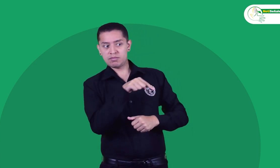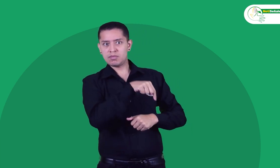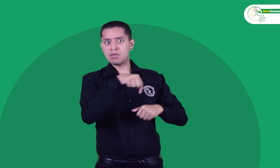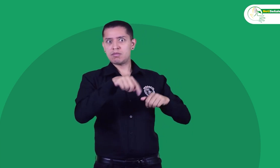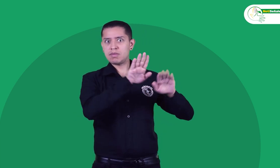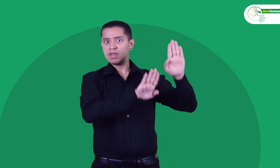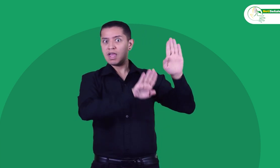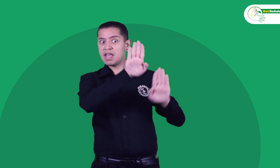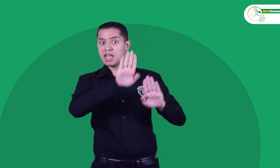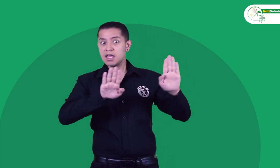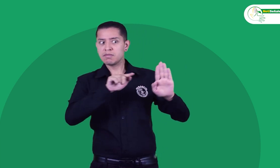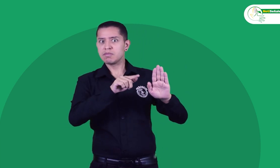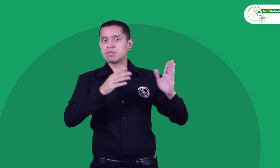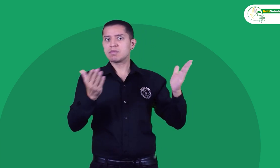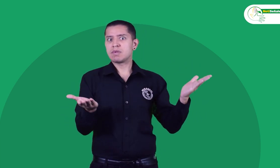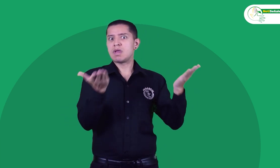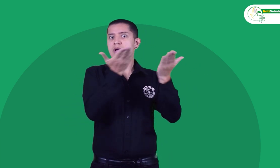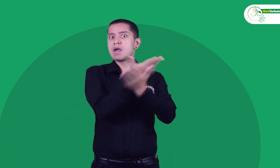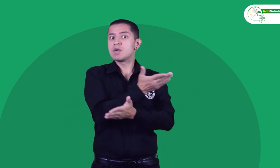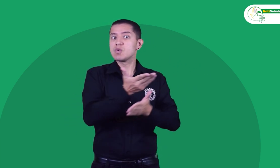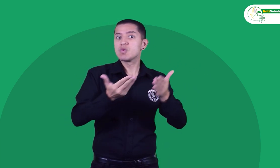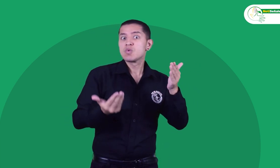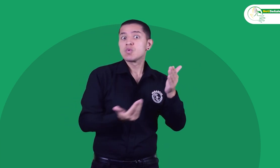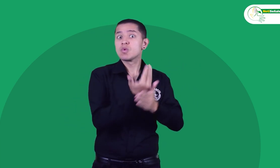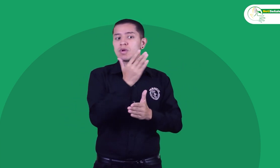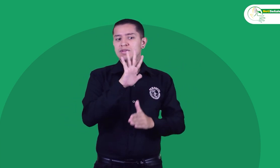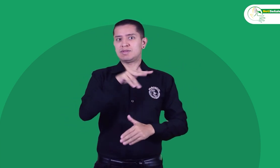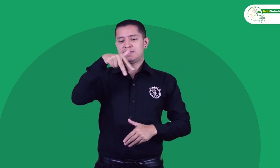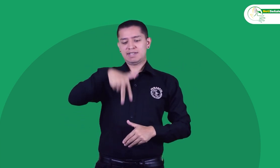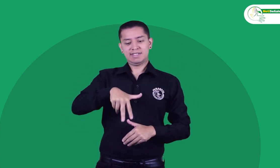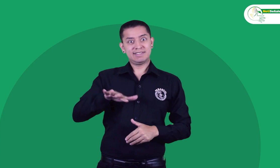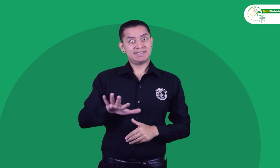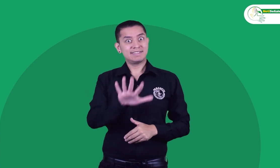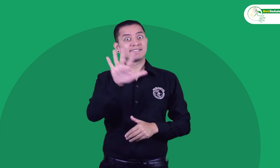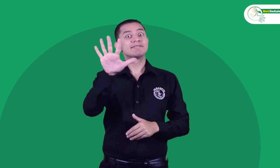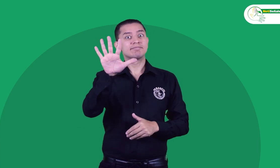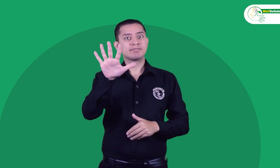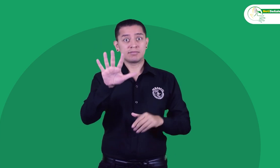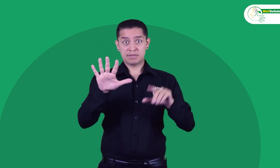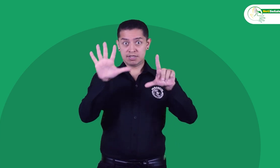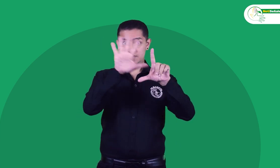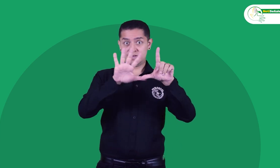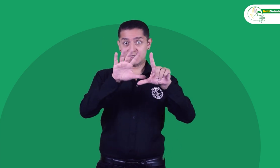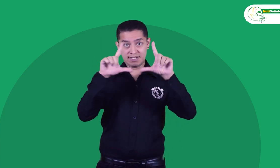el cambio de la Junta Directiva del CNJS. Veanlo a continuación.